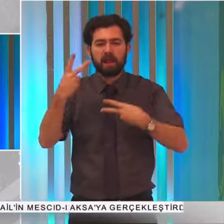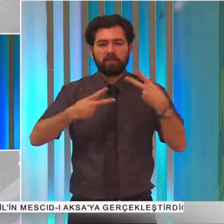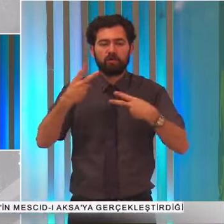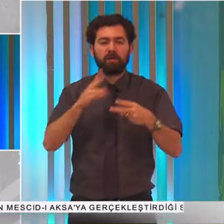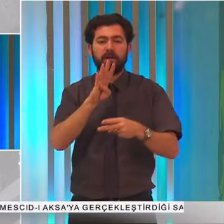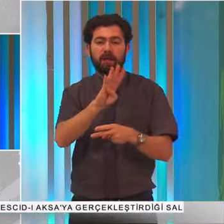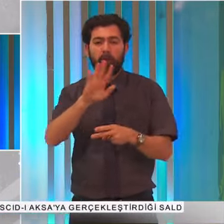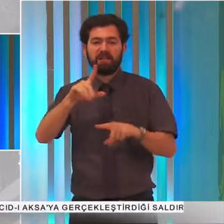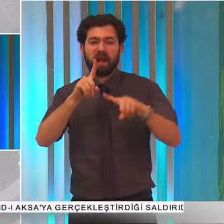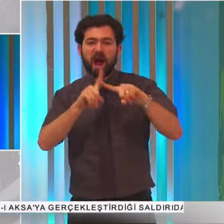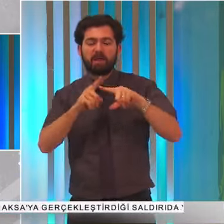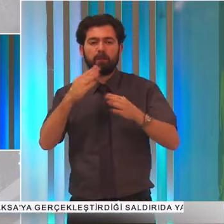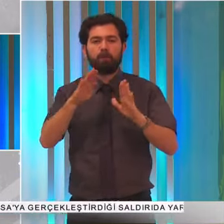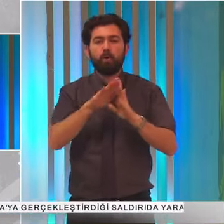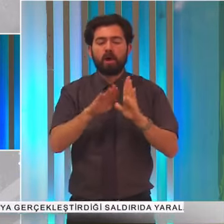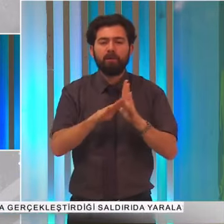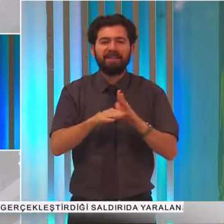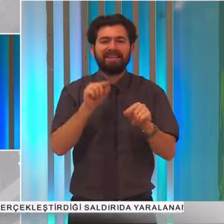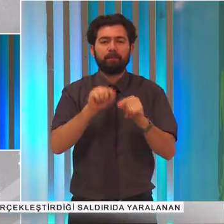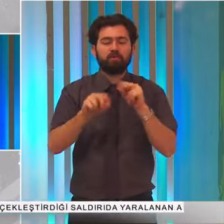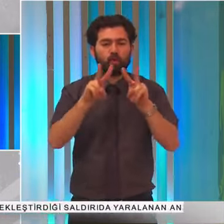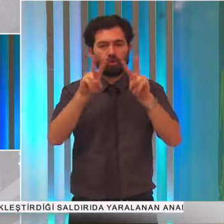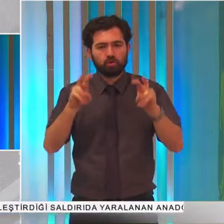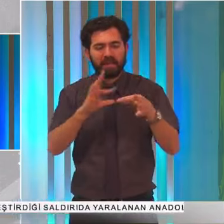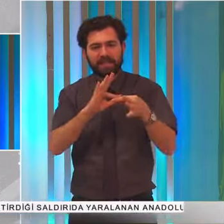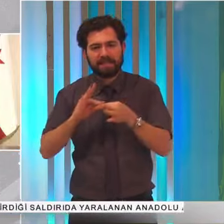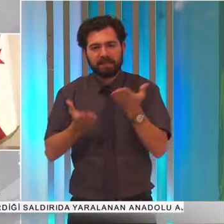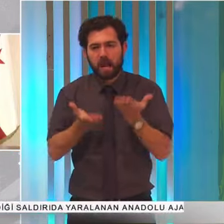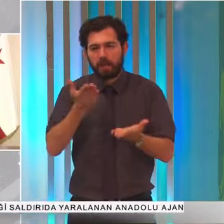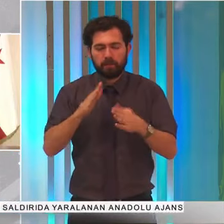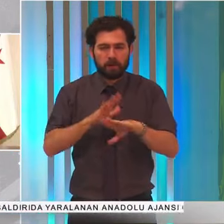programında Kıbrıs konusuyla ilgili değerlendirmelerde bulundu.